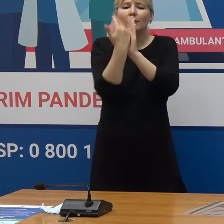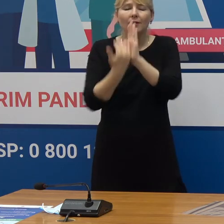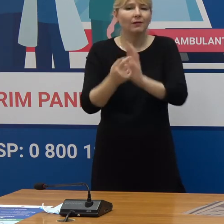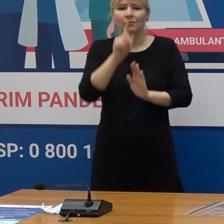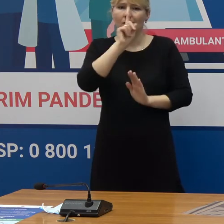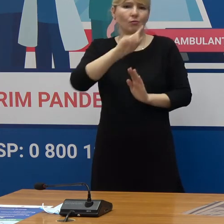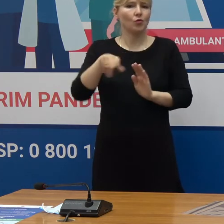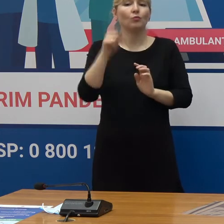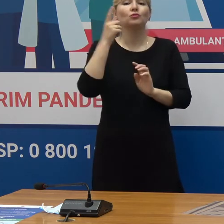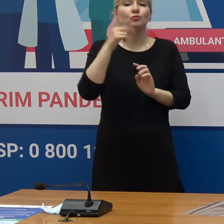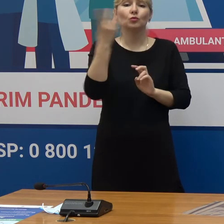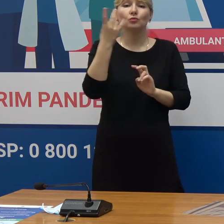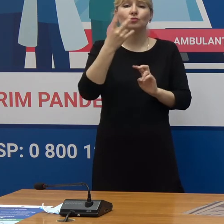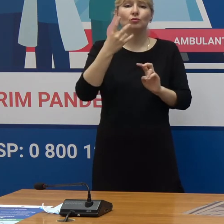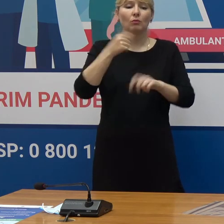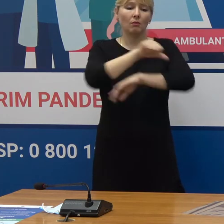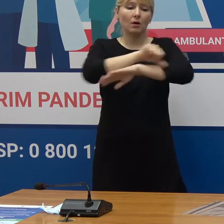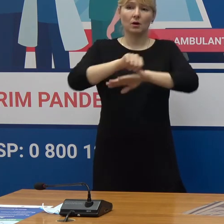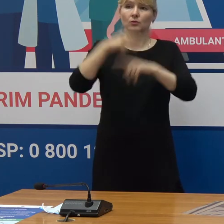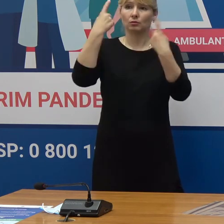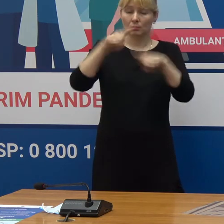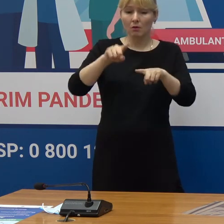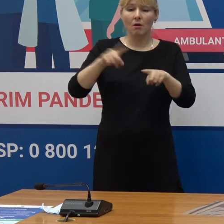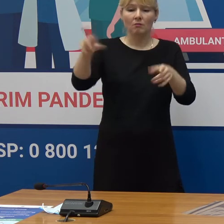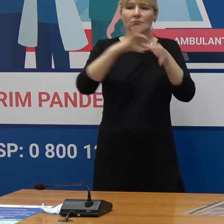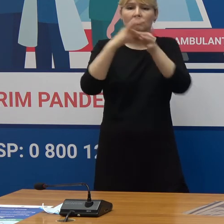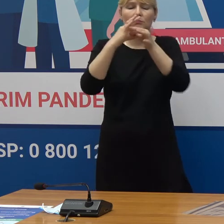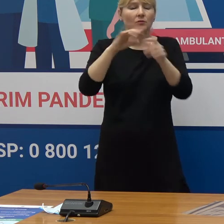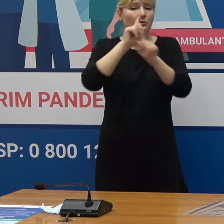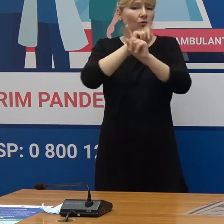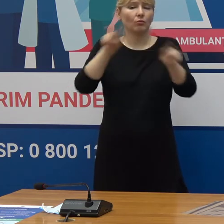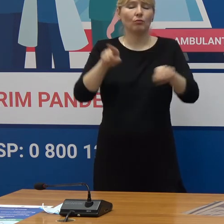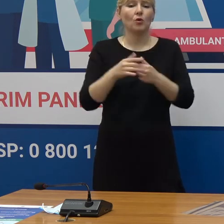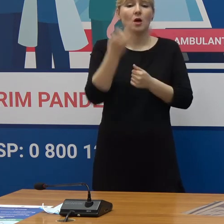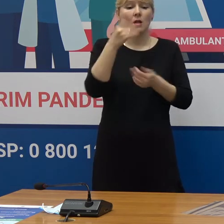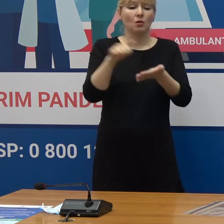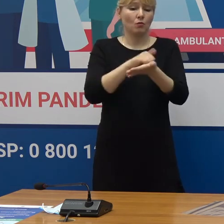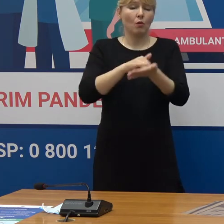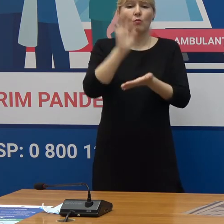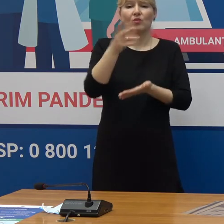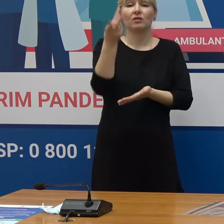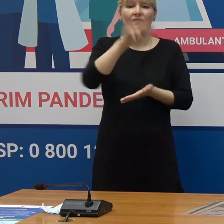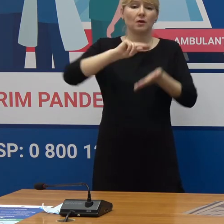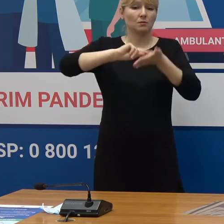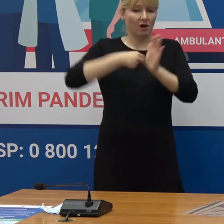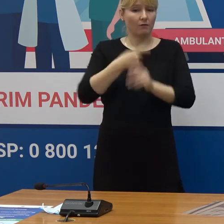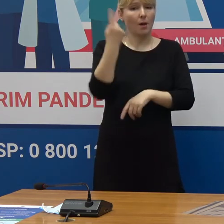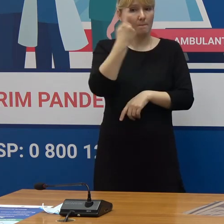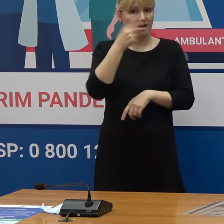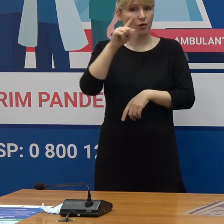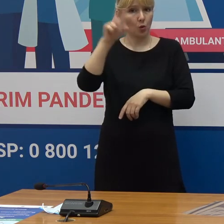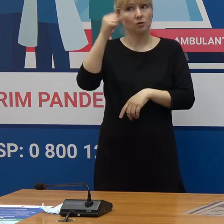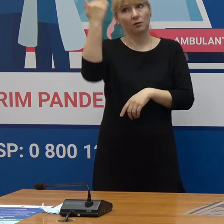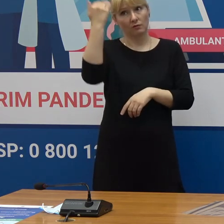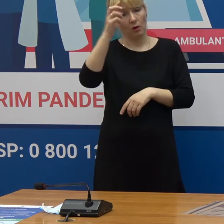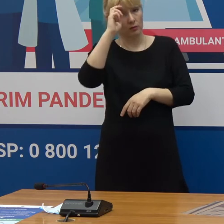interconectat cu acel certificat din altă țară Și la mână veți primi două certificate Unul pentru prima doză